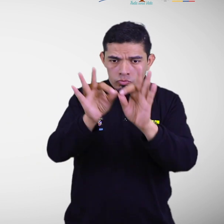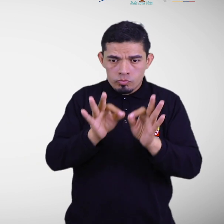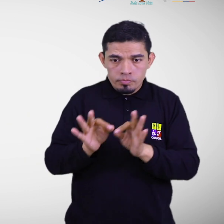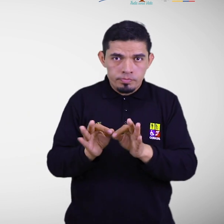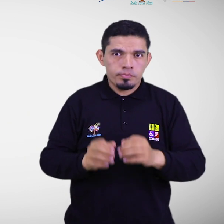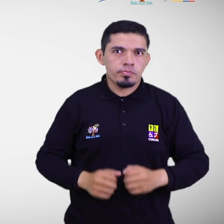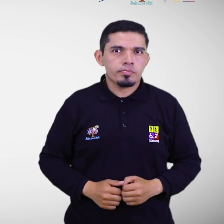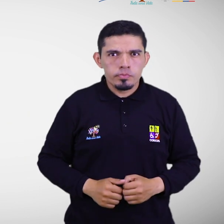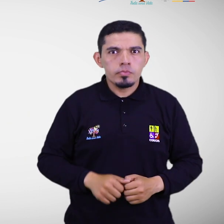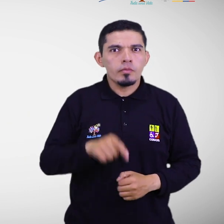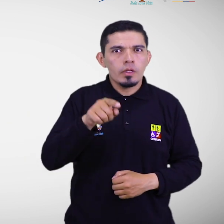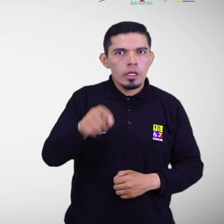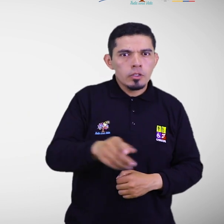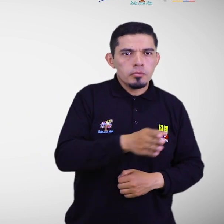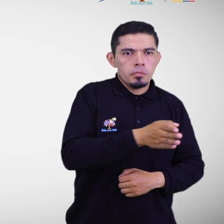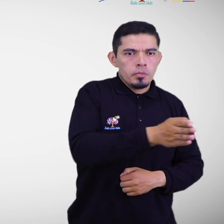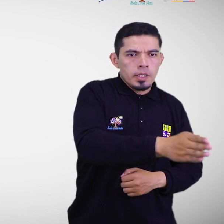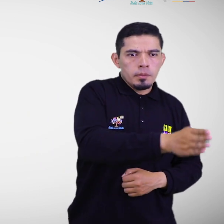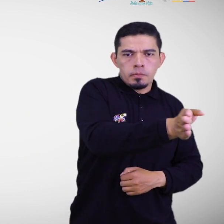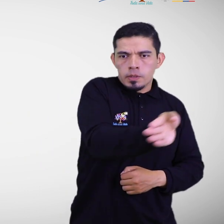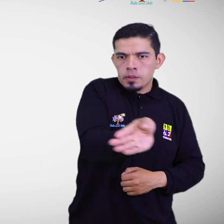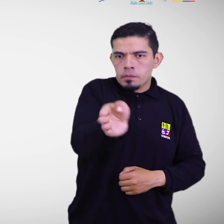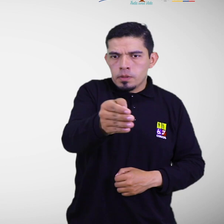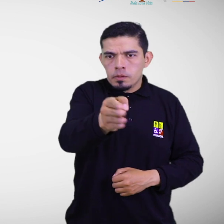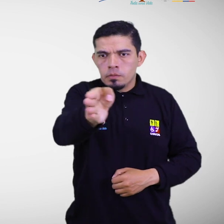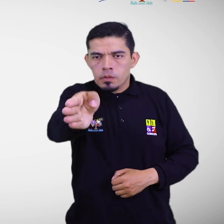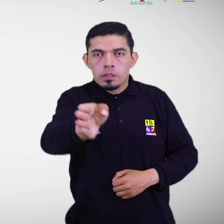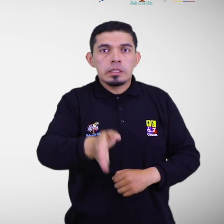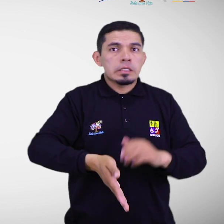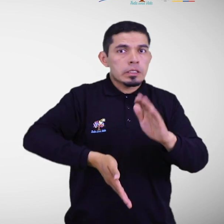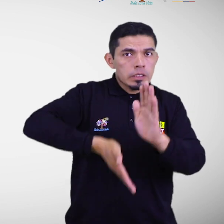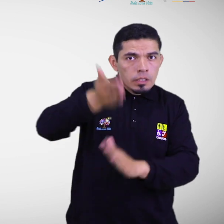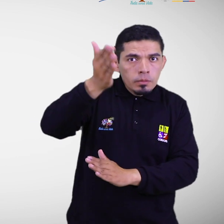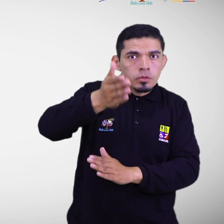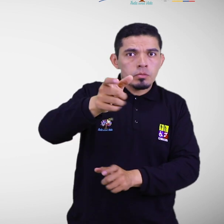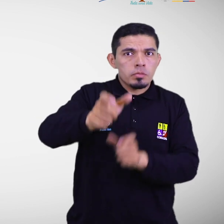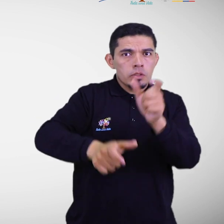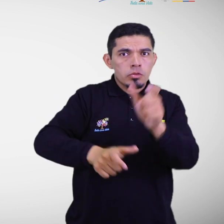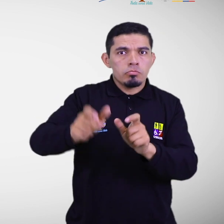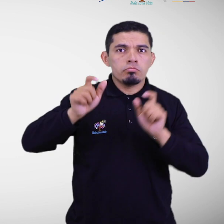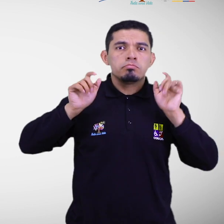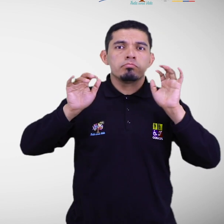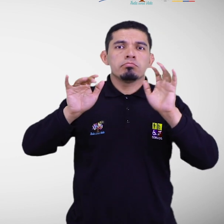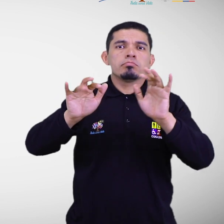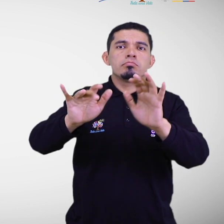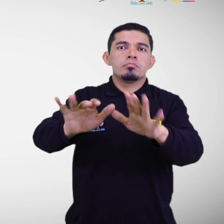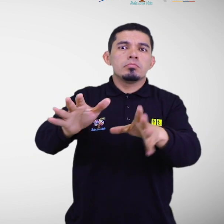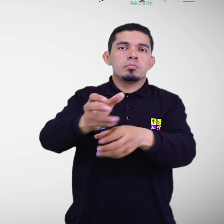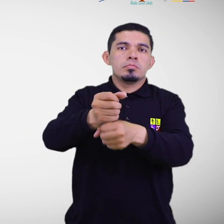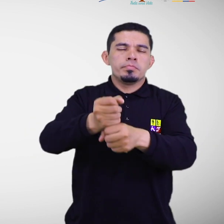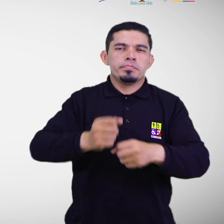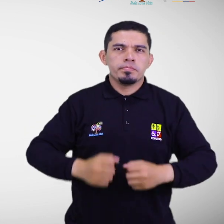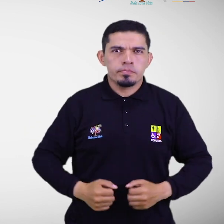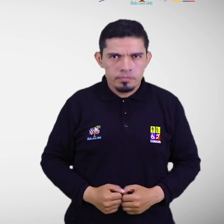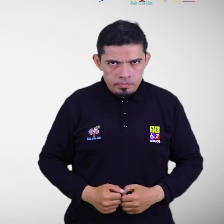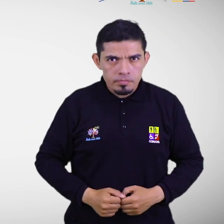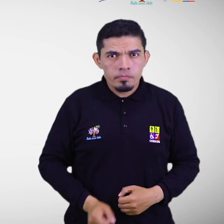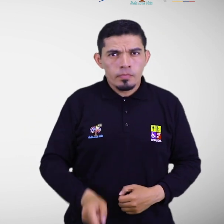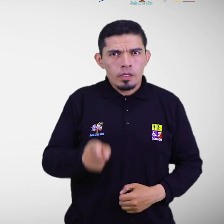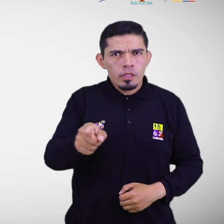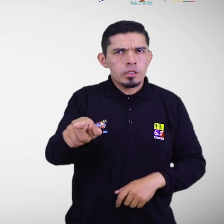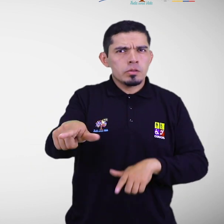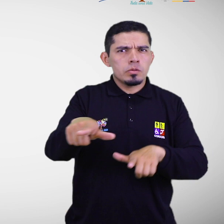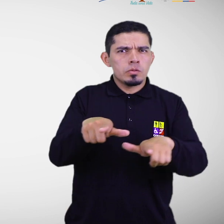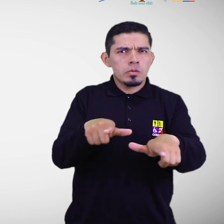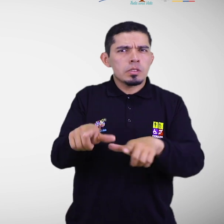el recorrido que facilita la rápida evacuación de la población hacia una zona segura. Este espacio debe ser debidamente